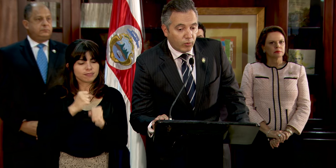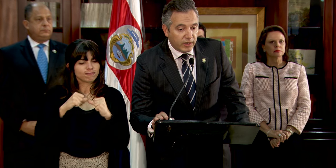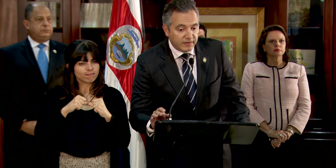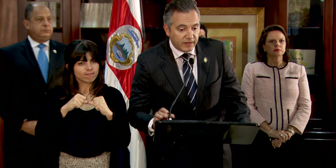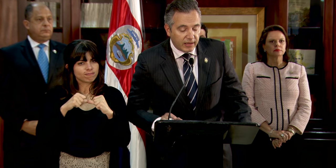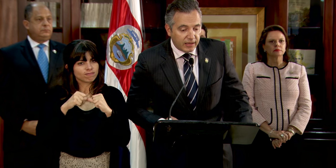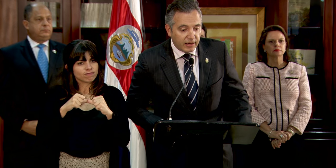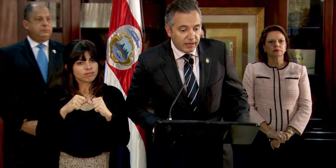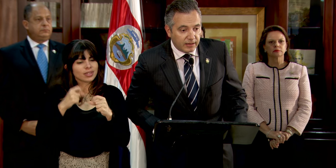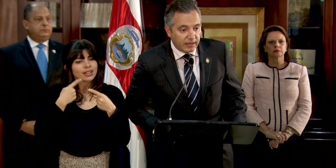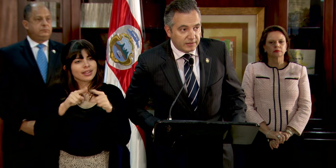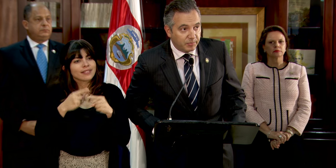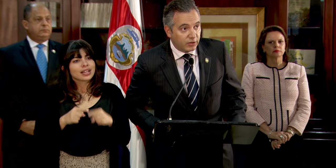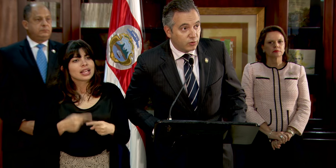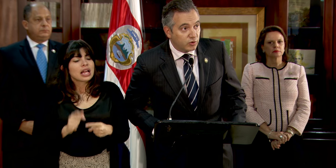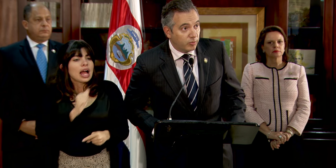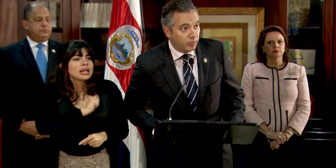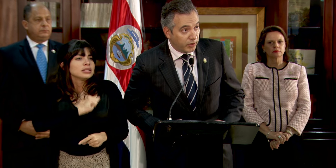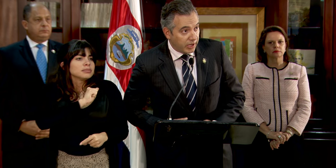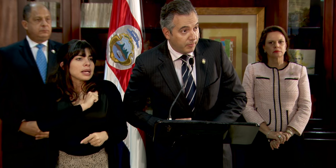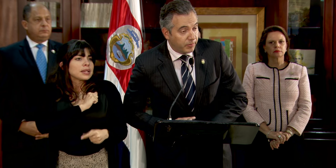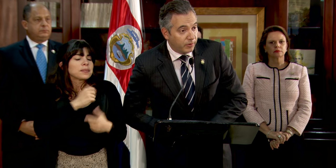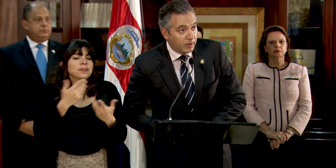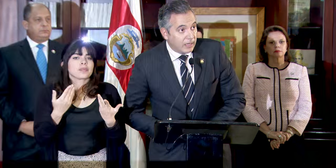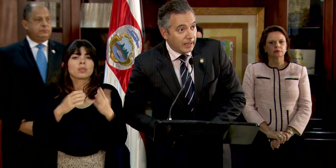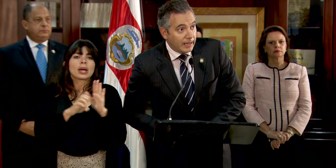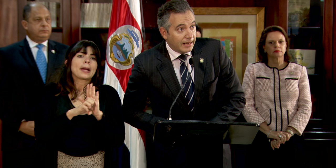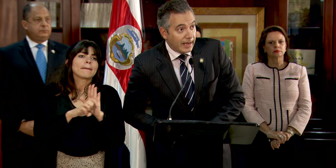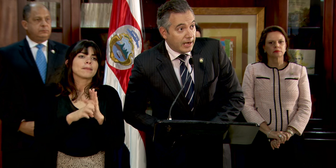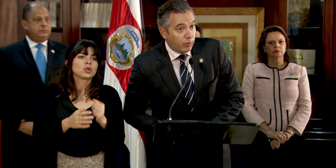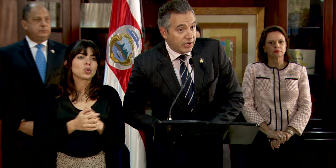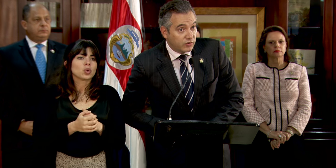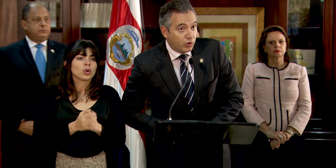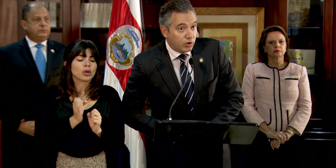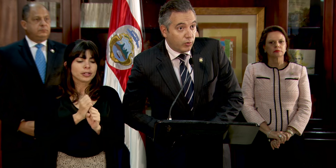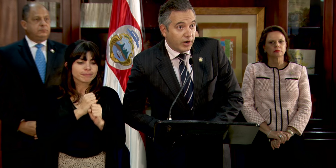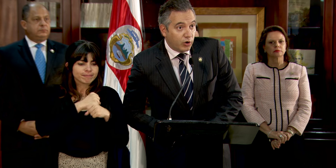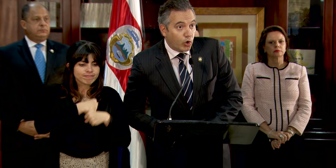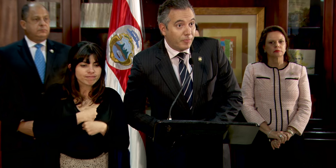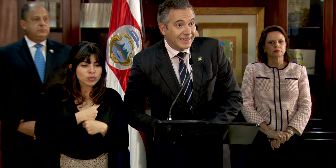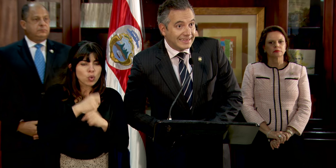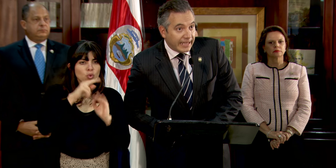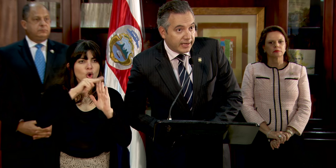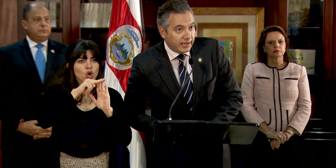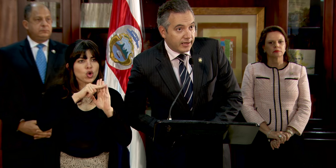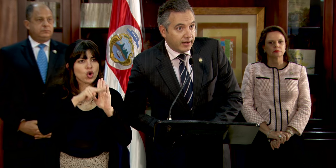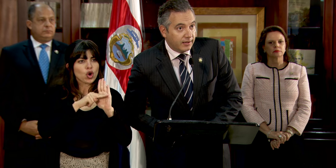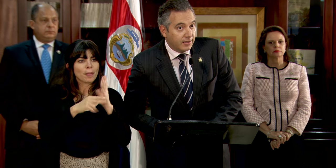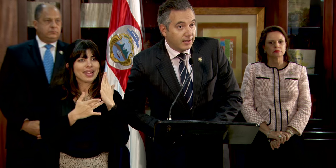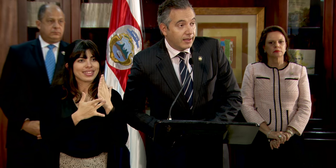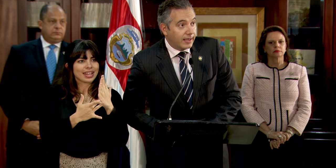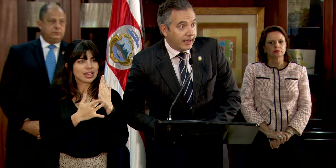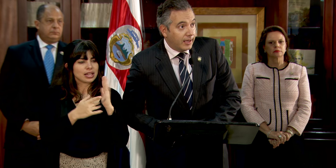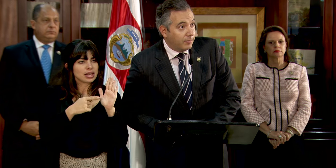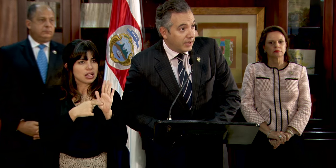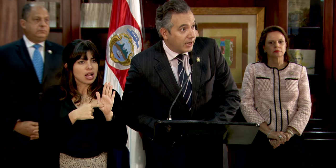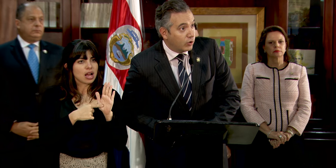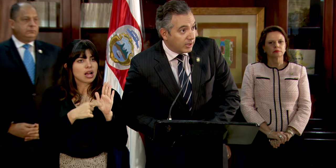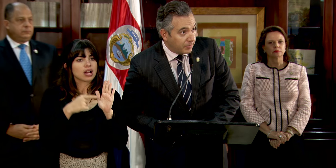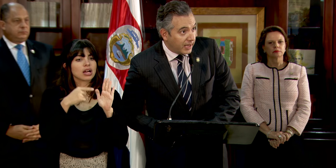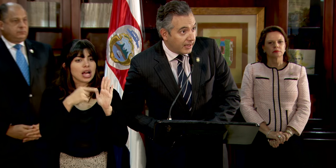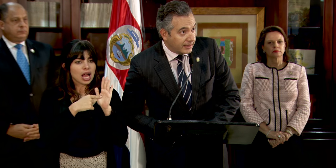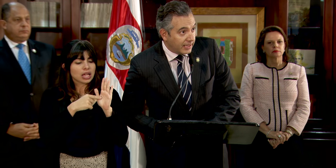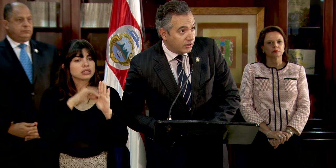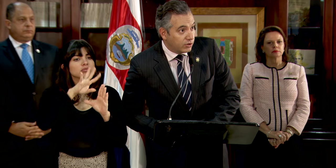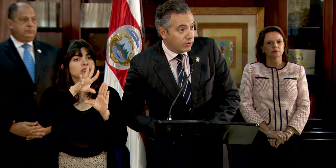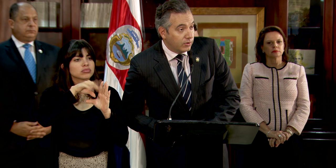una serie de aspectos, como por ejemplo la elaboración de una norma técnica, que viene